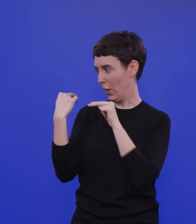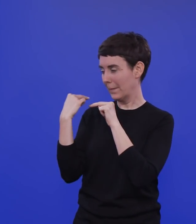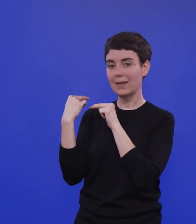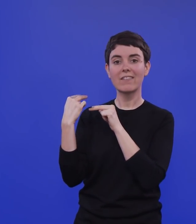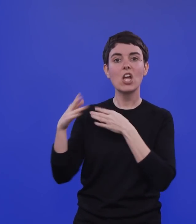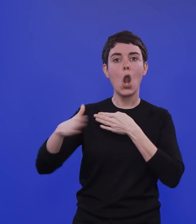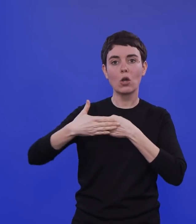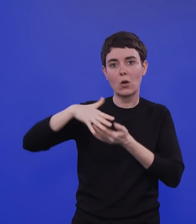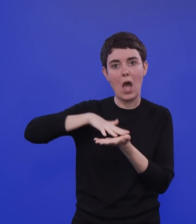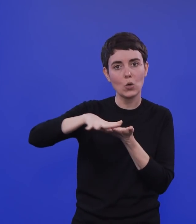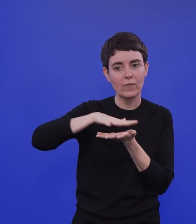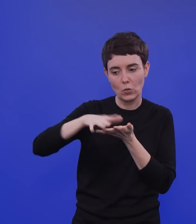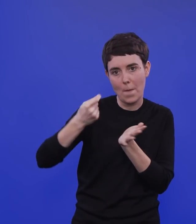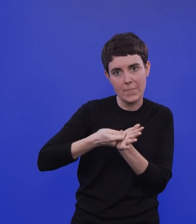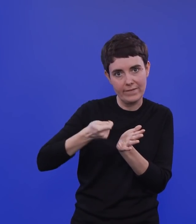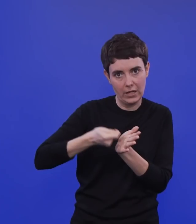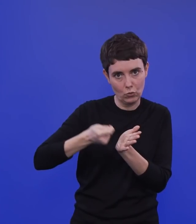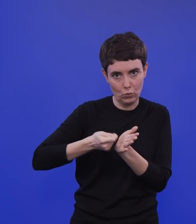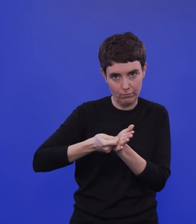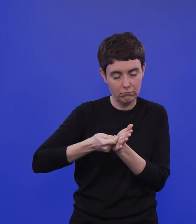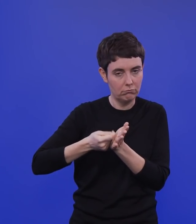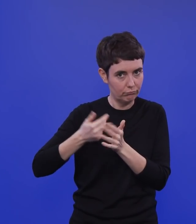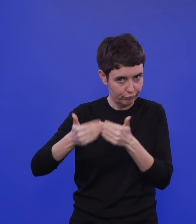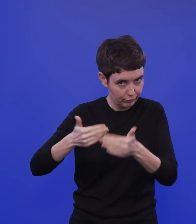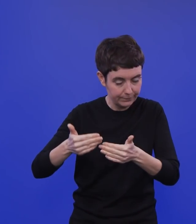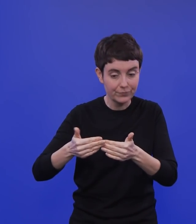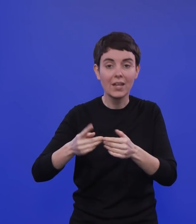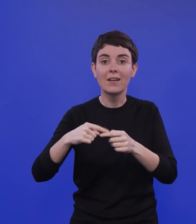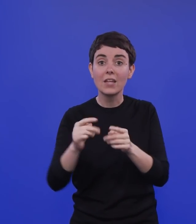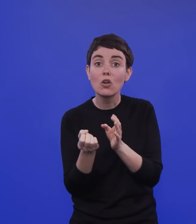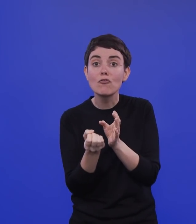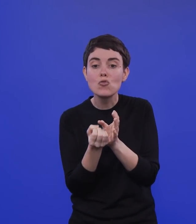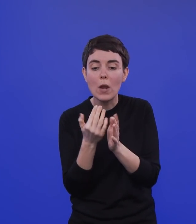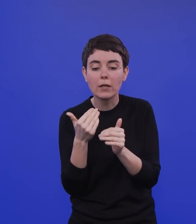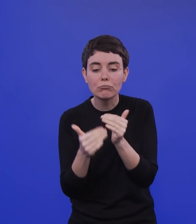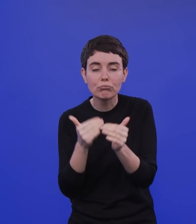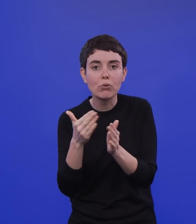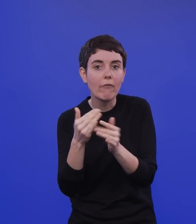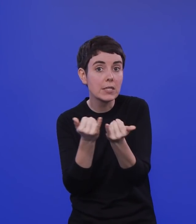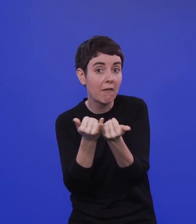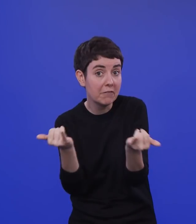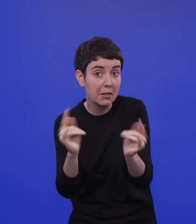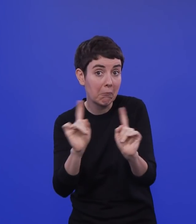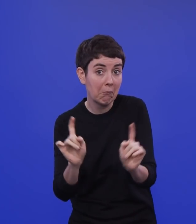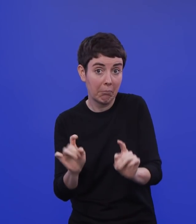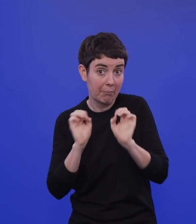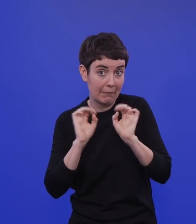vielleicht in das Frühjahr reinkommt. Und ich hatte damals in dem Interview schon gesagt, wir können uns eigentlich nicht darauf verlassen, dass es einen starken